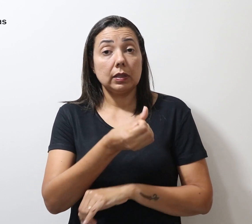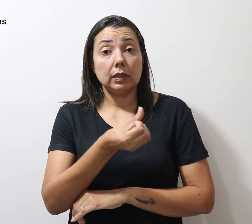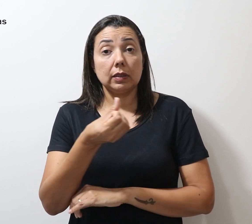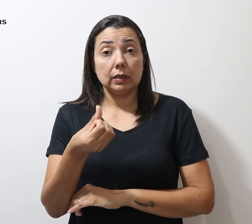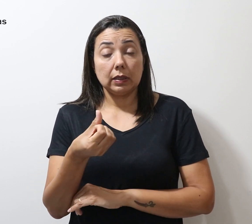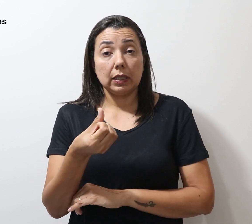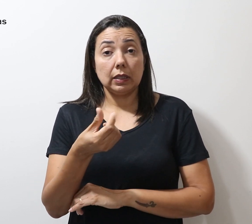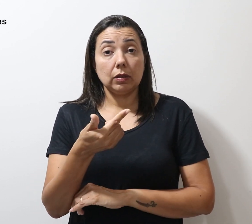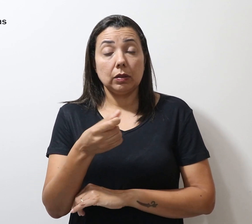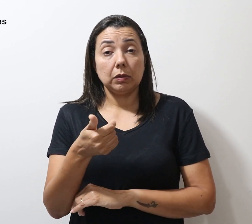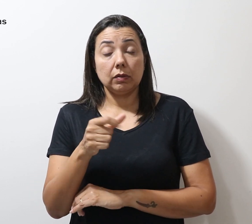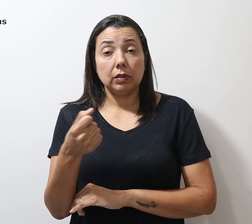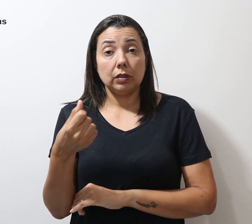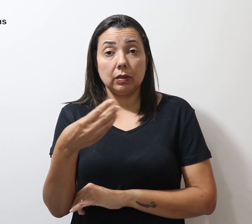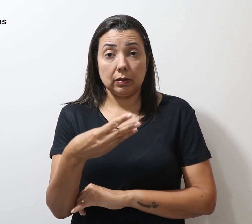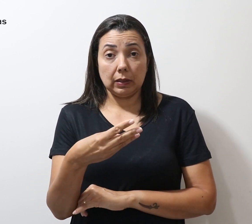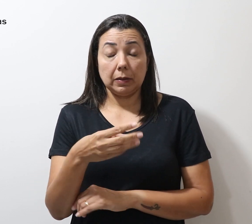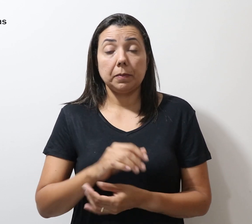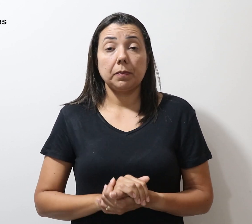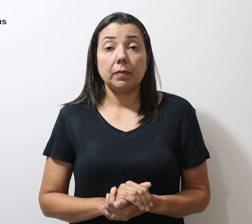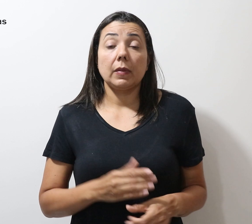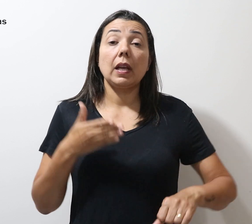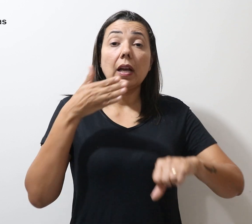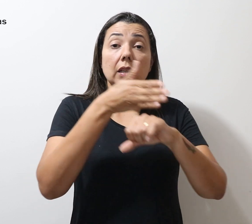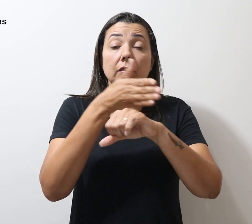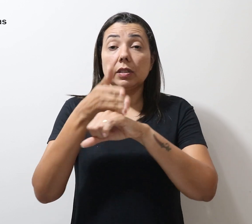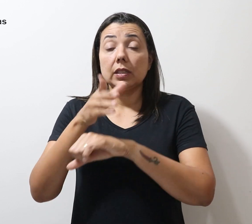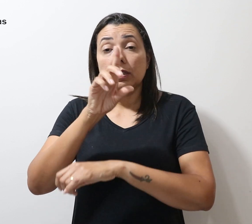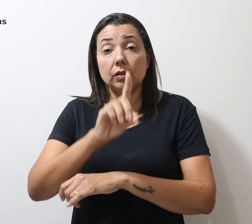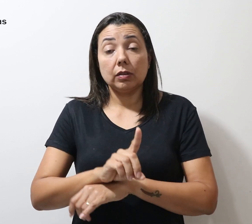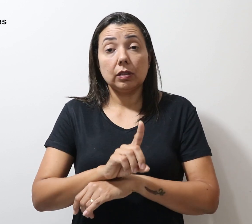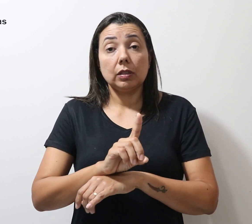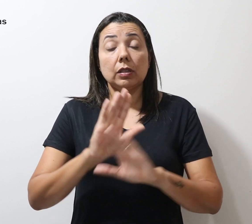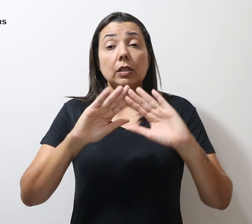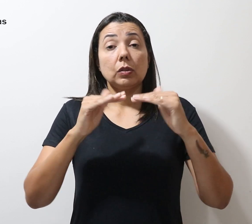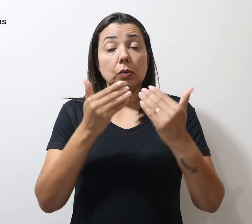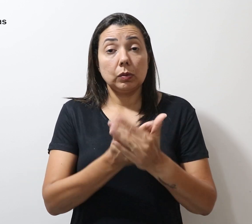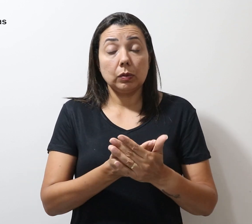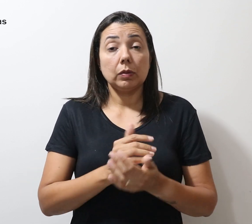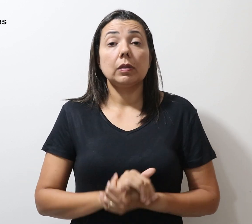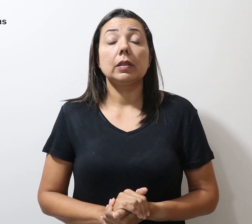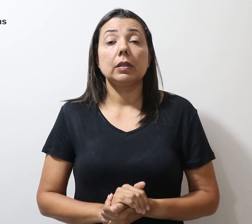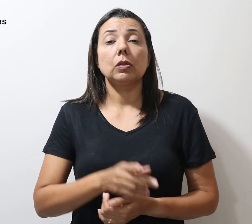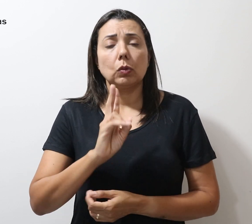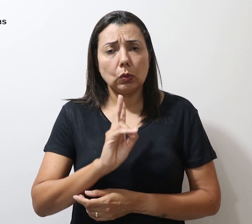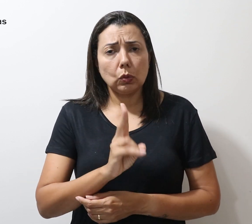-2023, as visitas da diretoria do Simpro às escolas seguem a todo vapor.